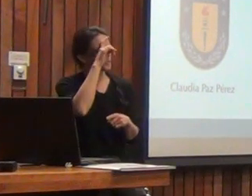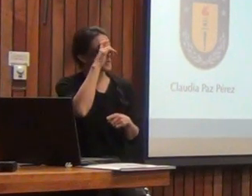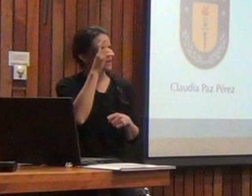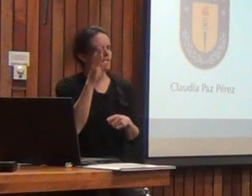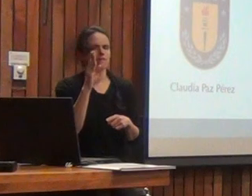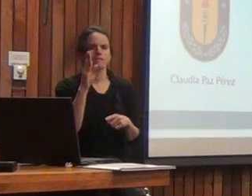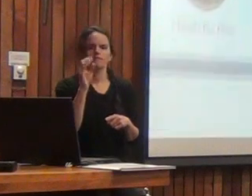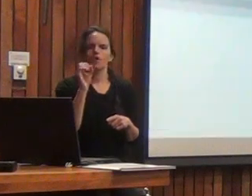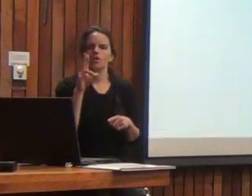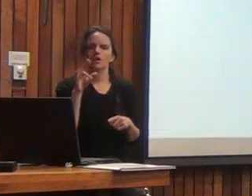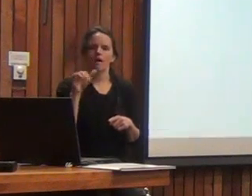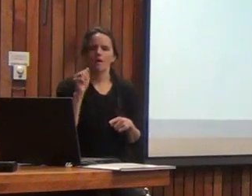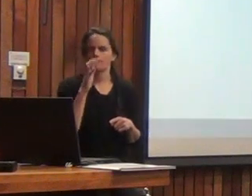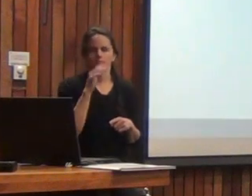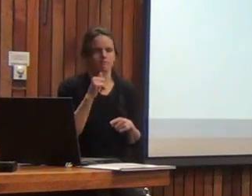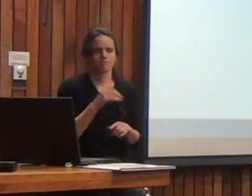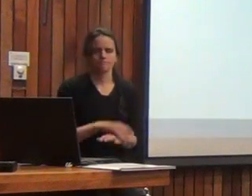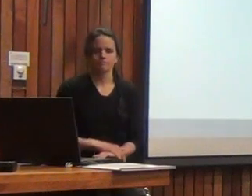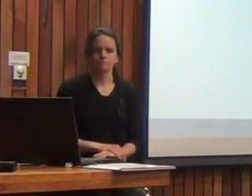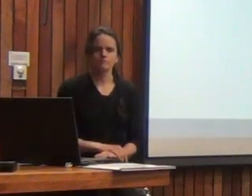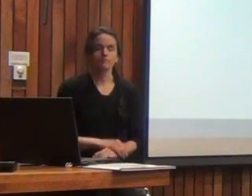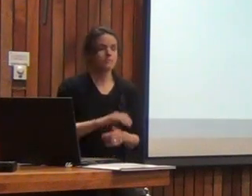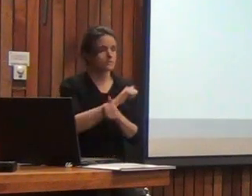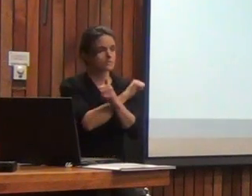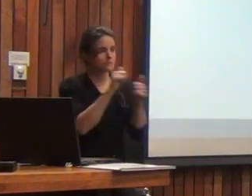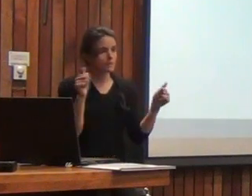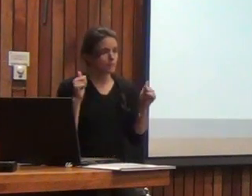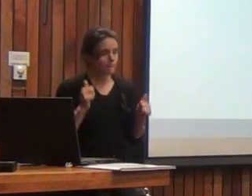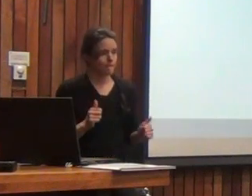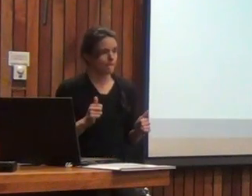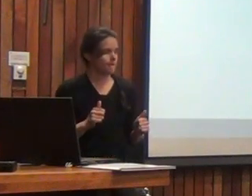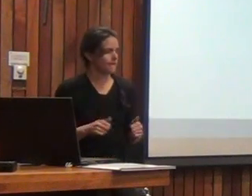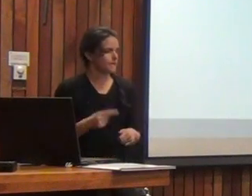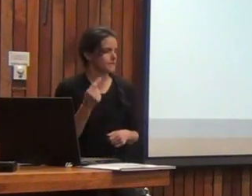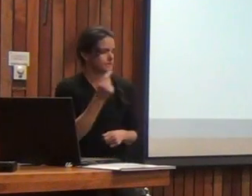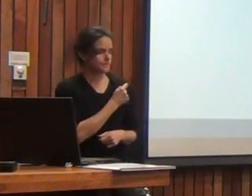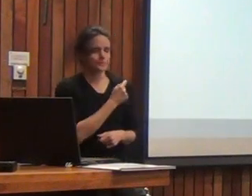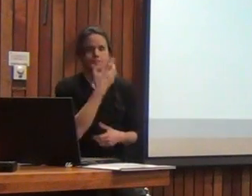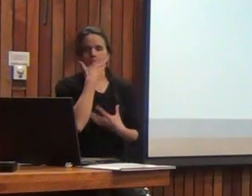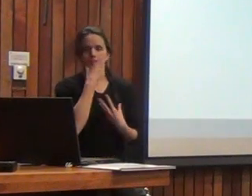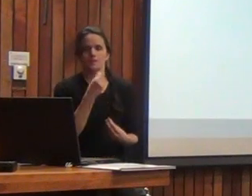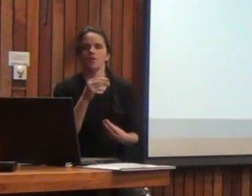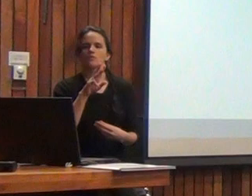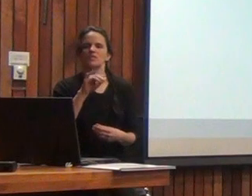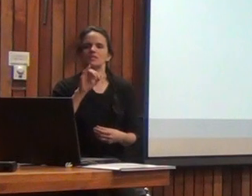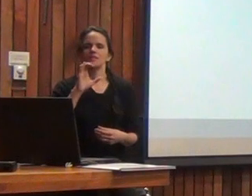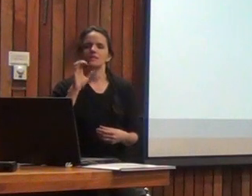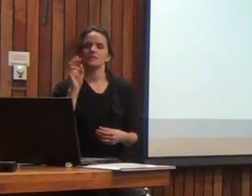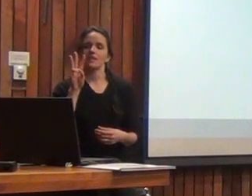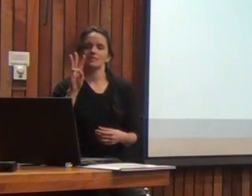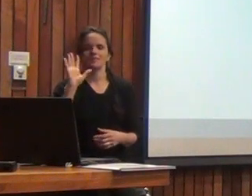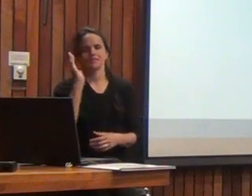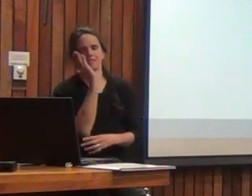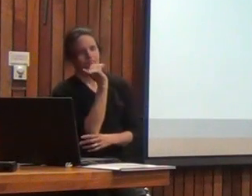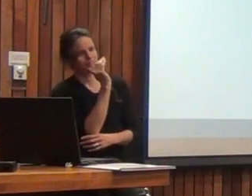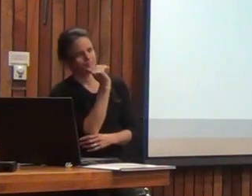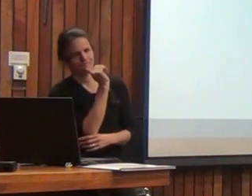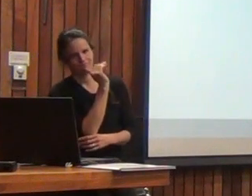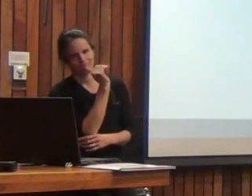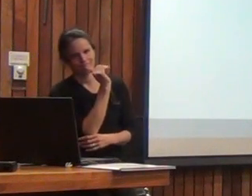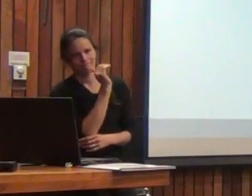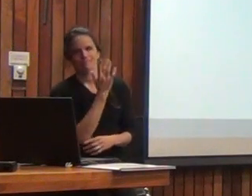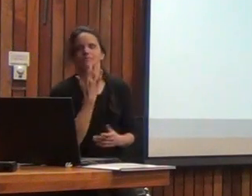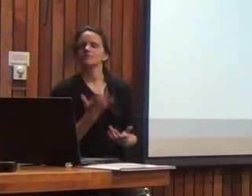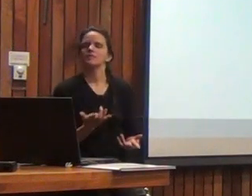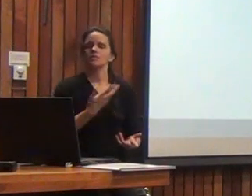no. Bueno, entonces ahora sí, entre todos, esa es la preciosa batería WIS-3, que no la van a ver más, que nos retaron muchísimo en Pearson,